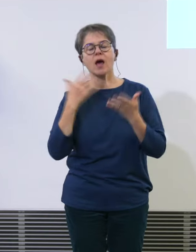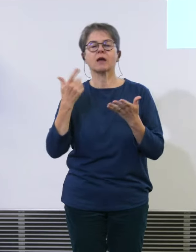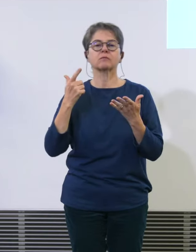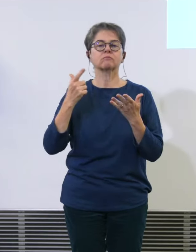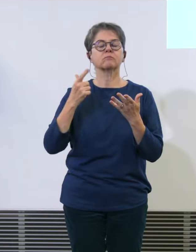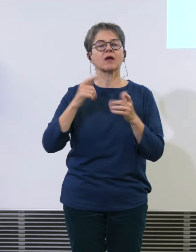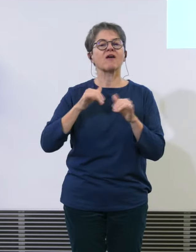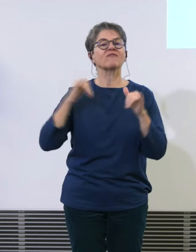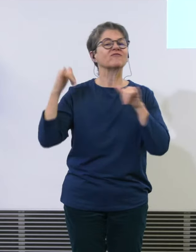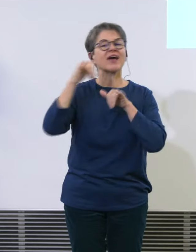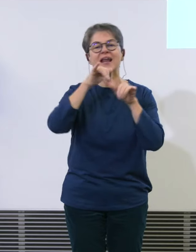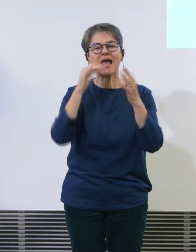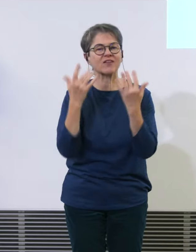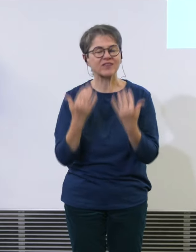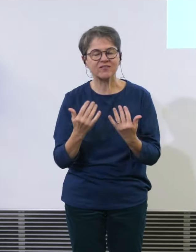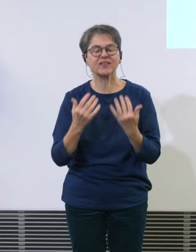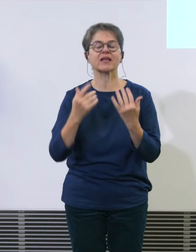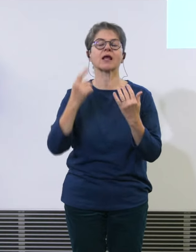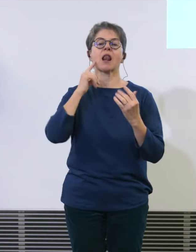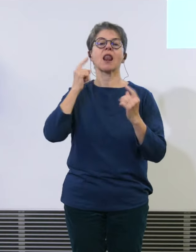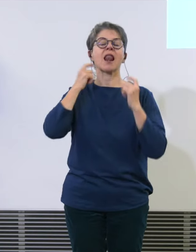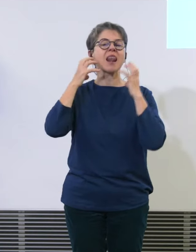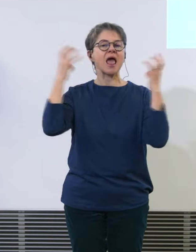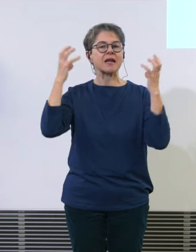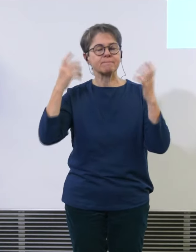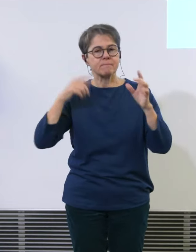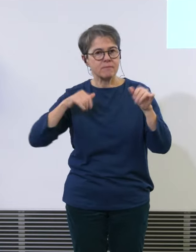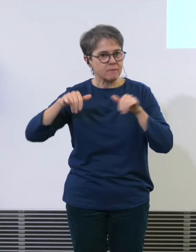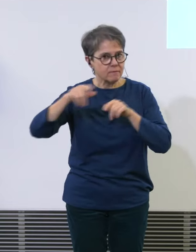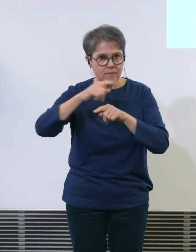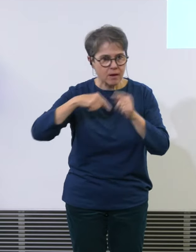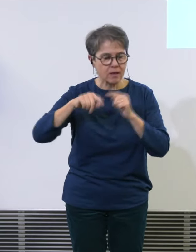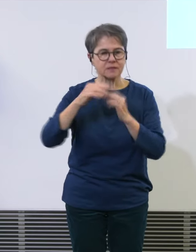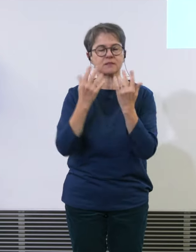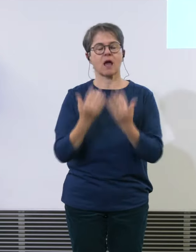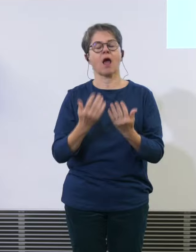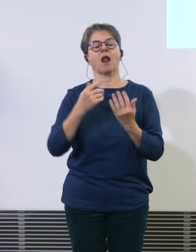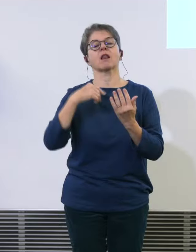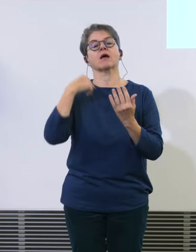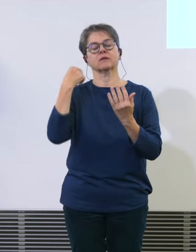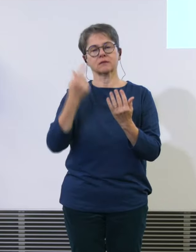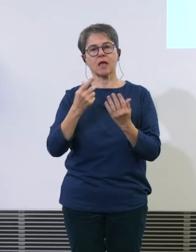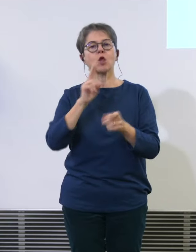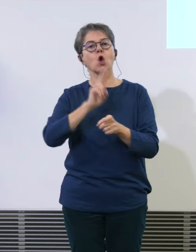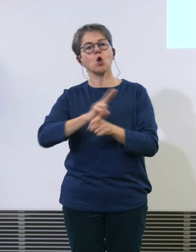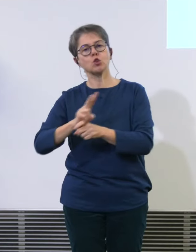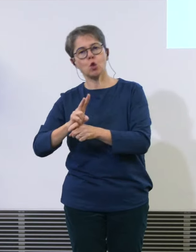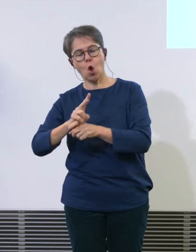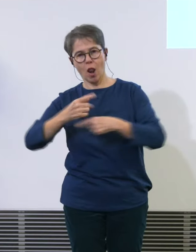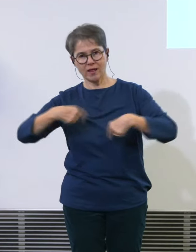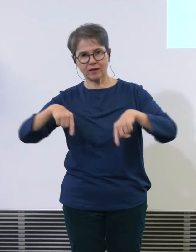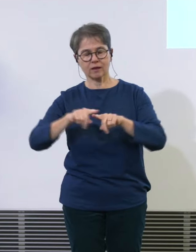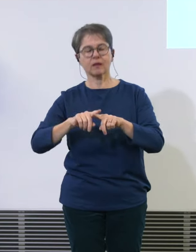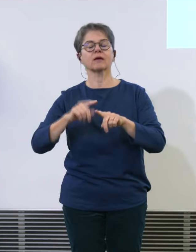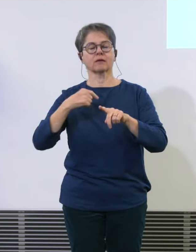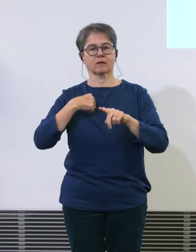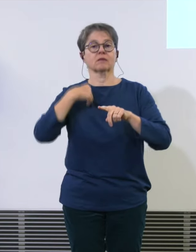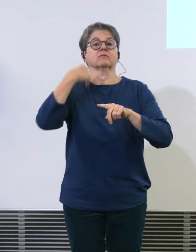zum Strategiekontrolling und dann wird der CEO von Skyguide, der Herr Bristol, quasi einen Blick in den Tower